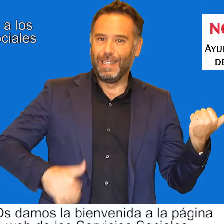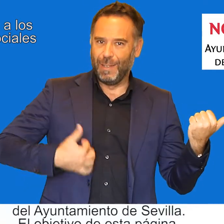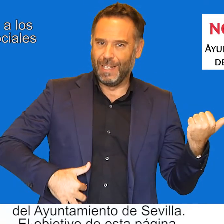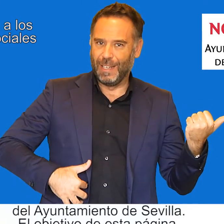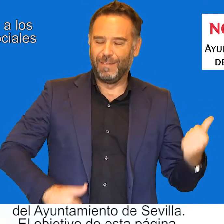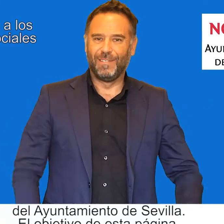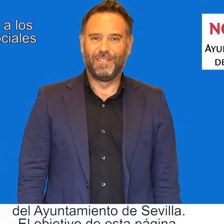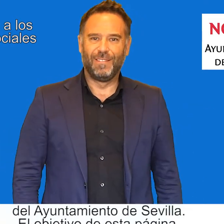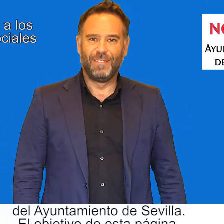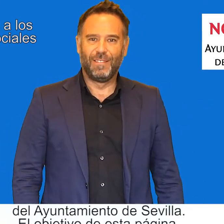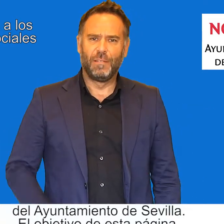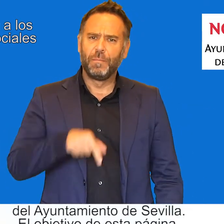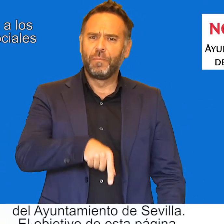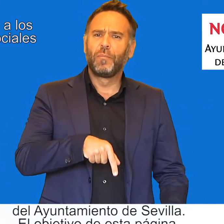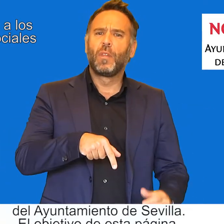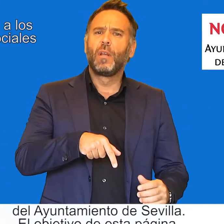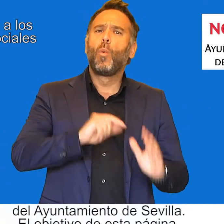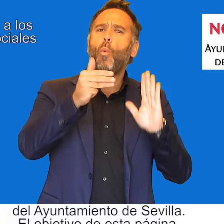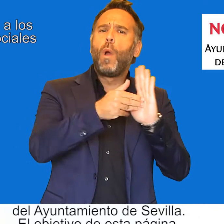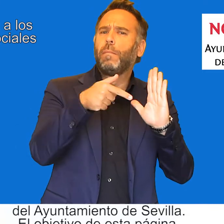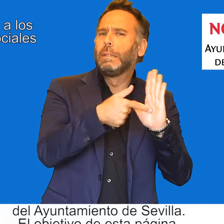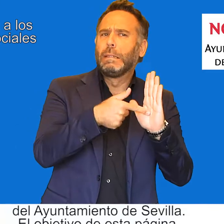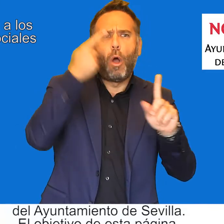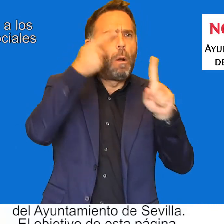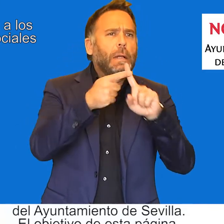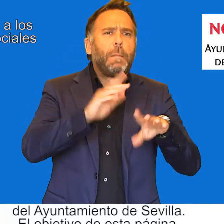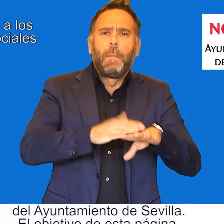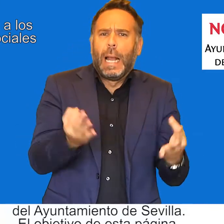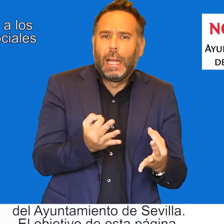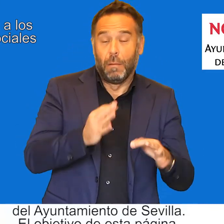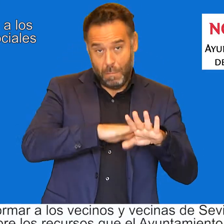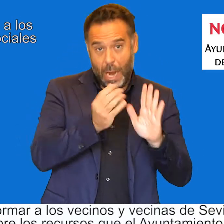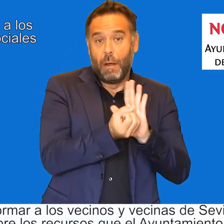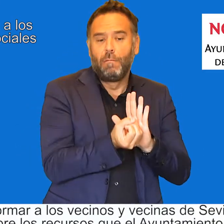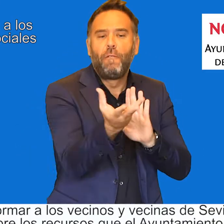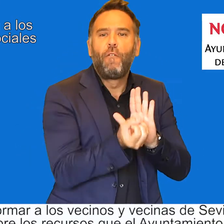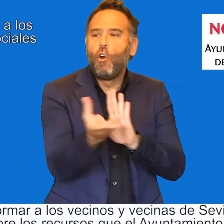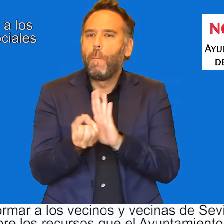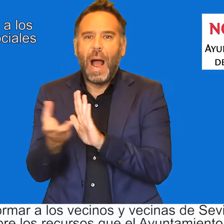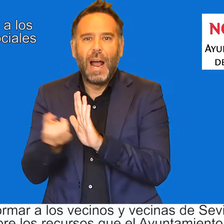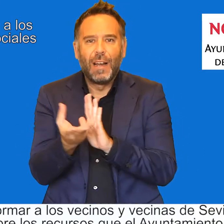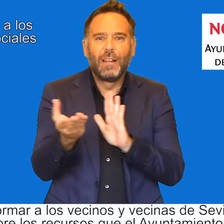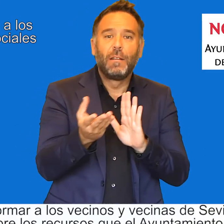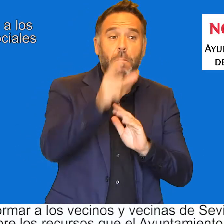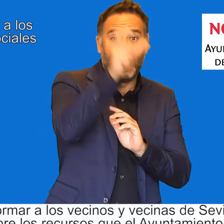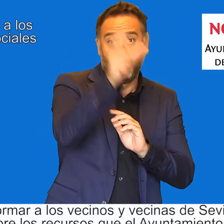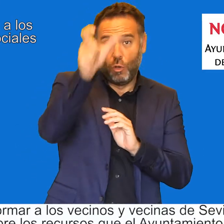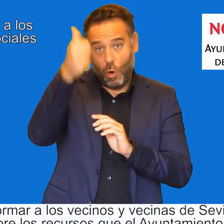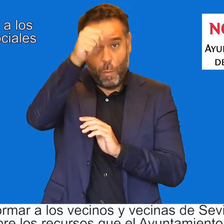Ayuntamiento de Sevilla. El objetivo de esta página es informar a los vecinos y vecinas de Sevilla